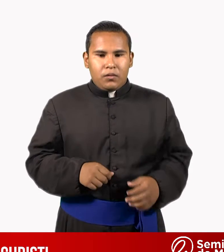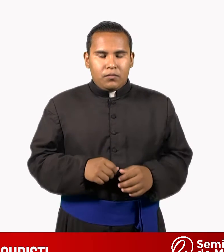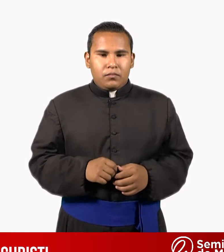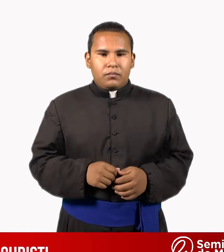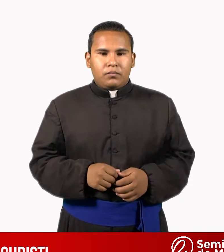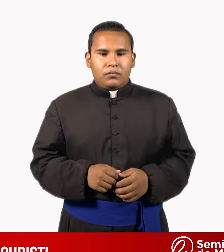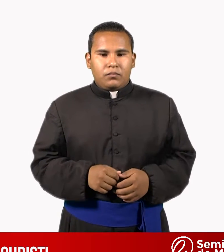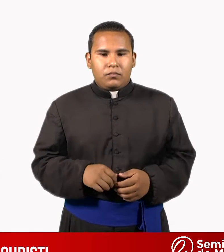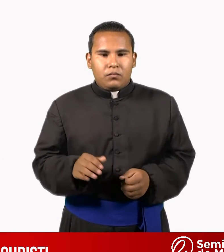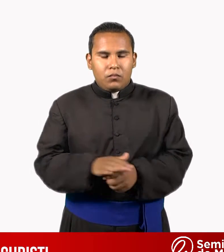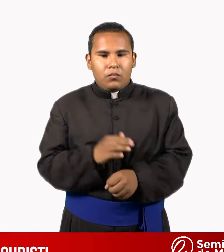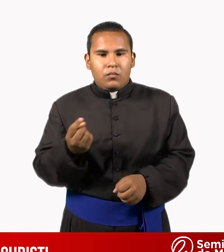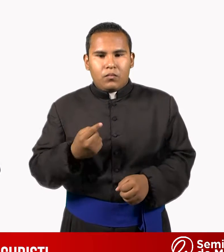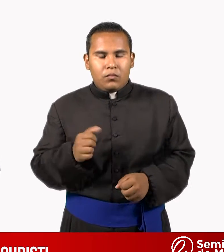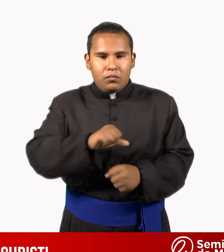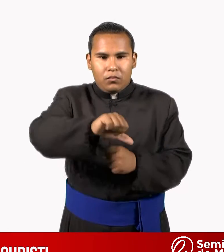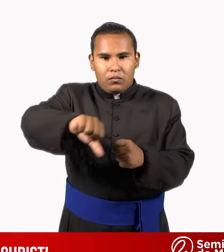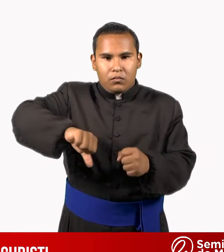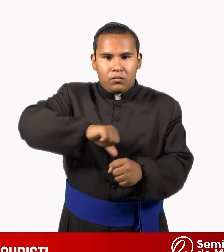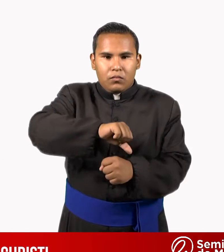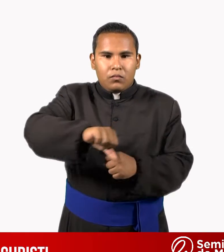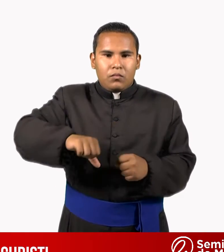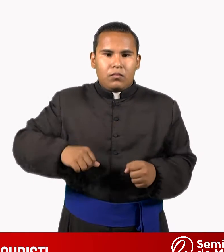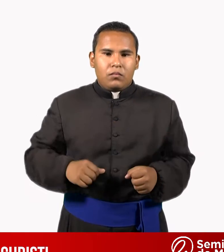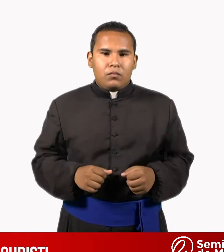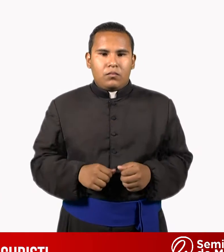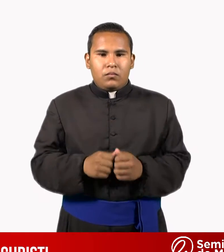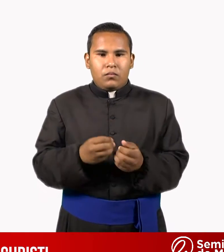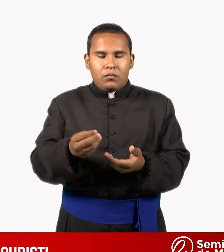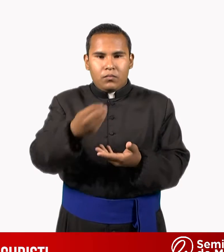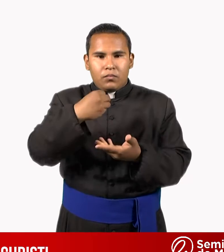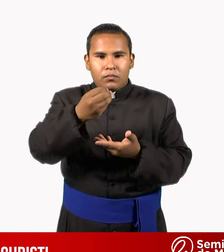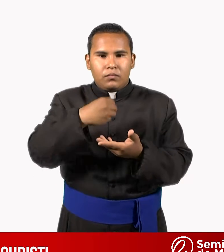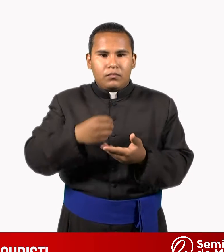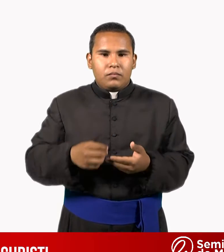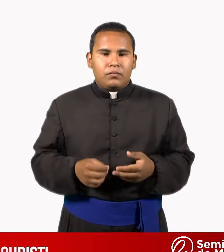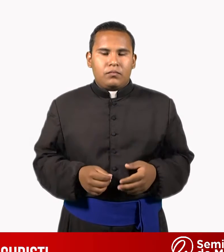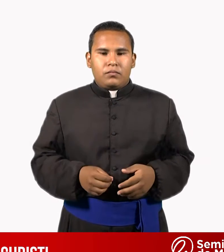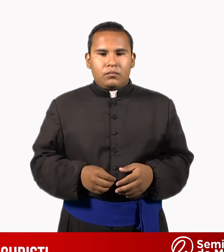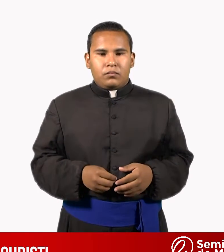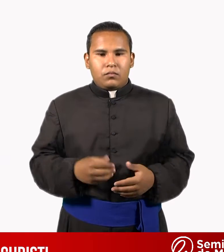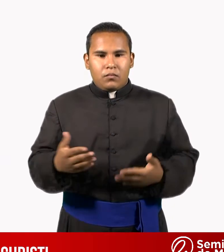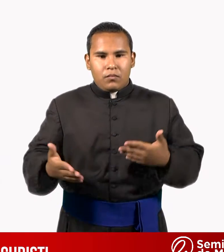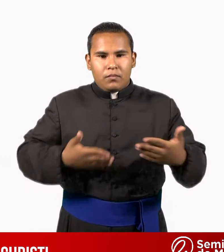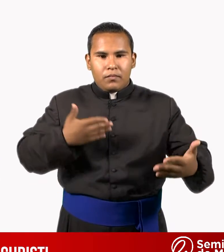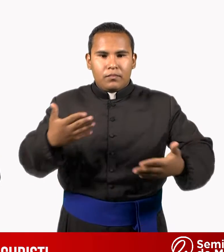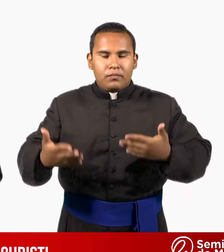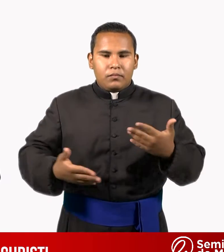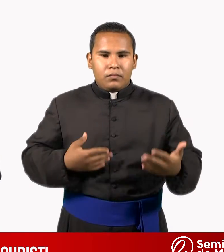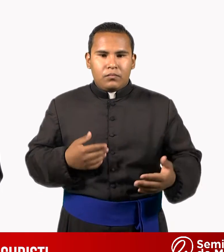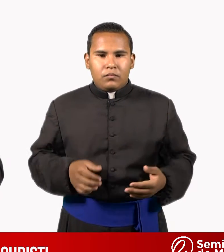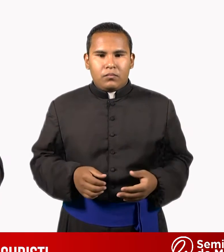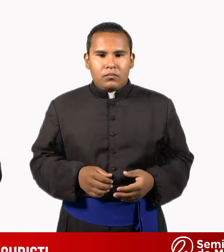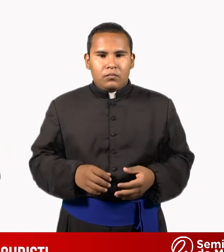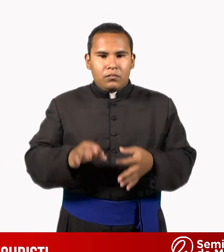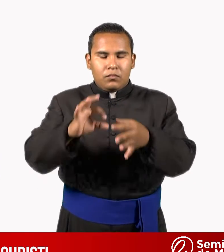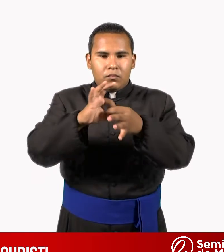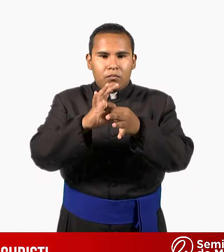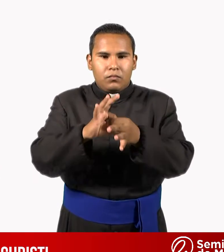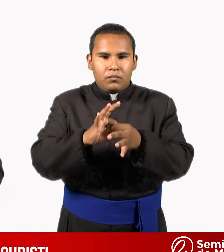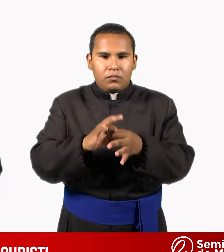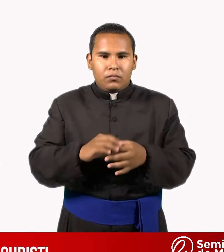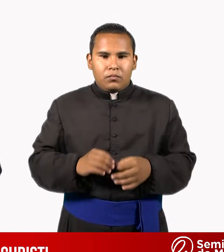se está en torno al alimento, además, implica convivencia, implica unidad. Pero